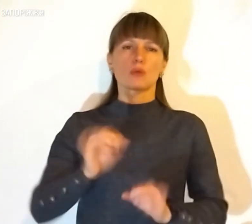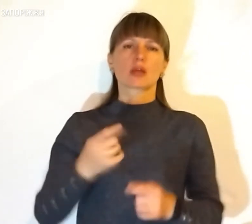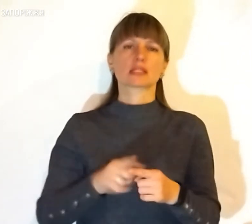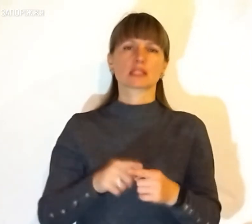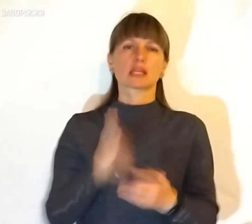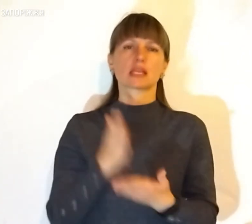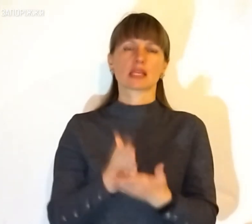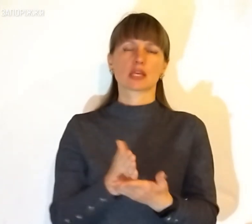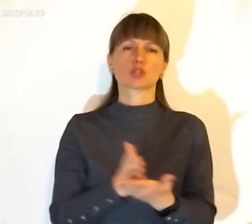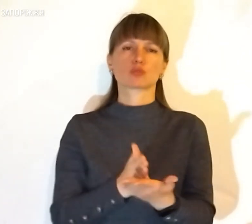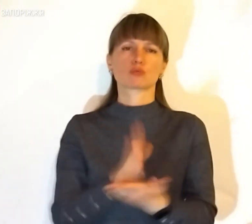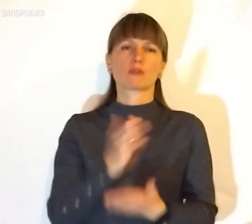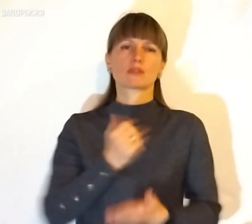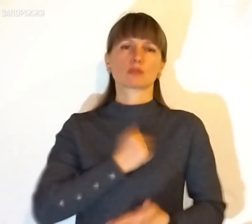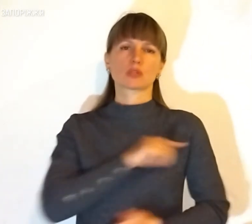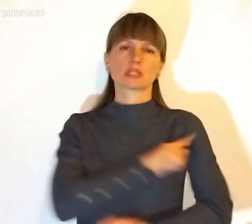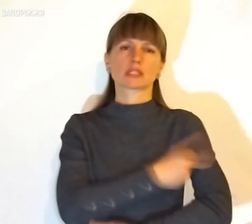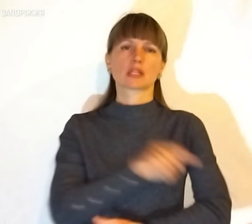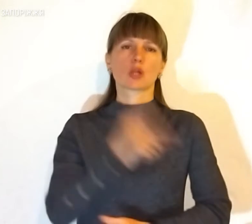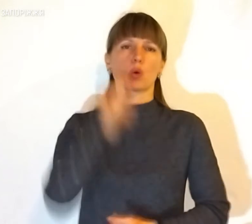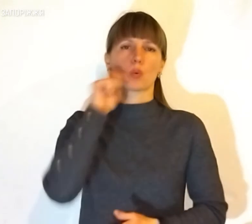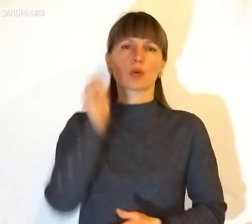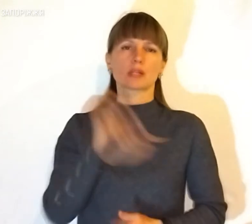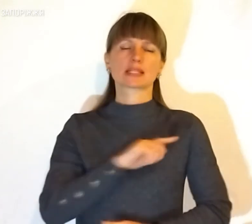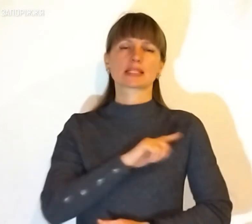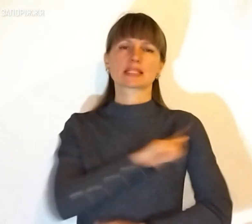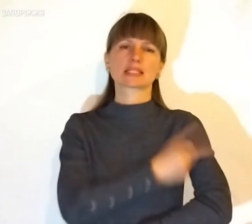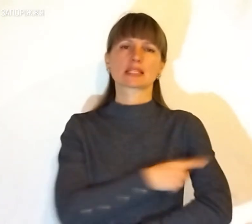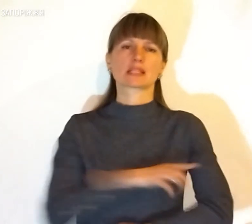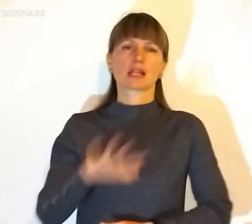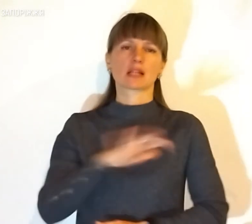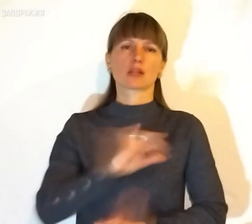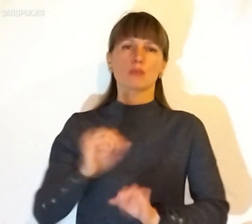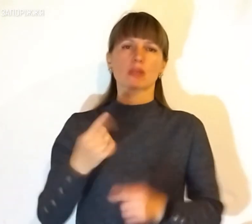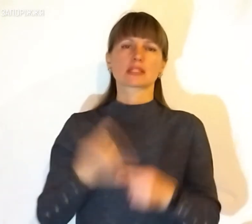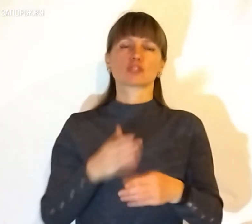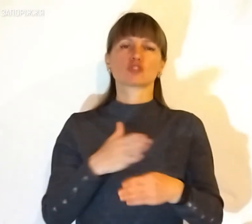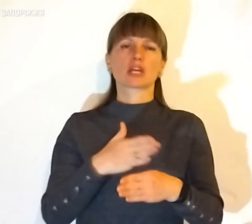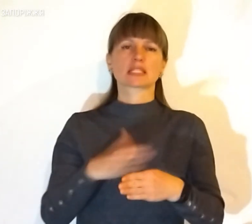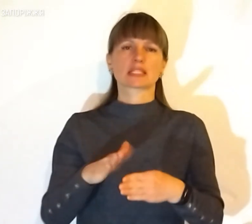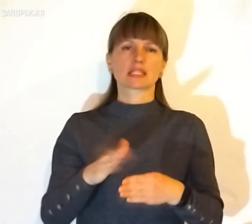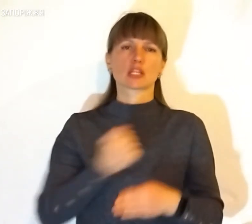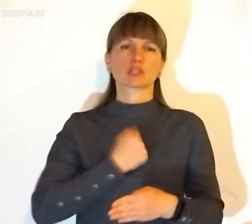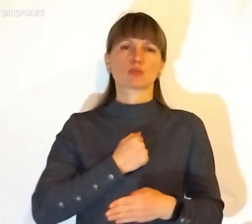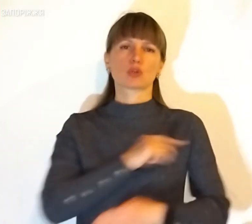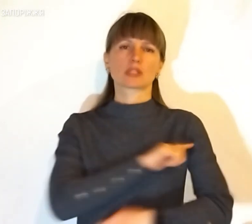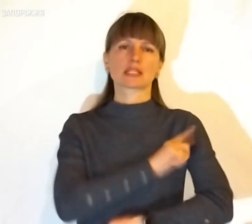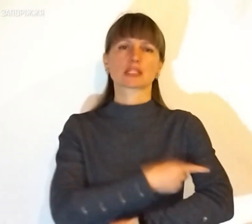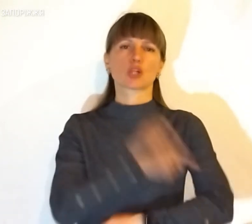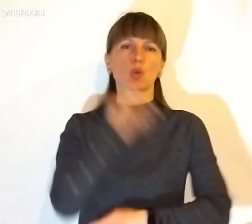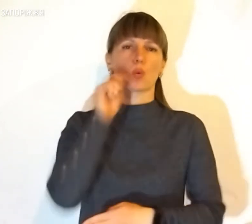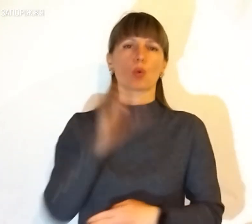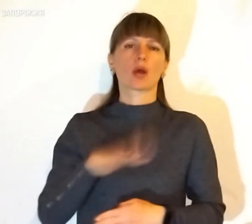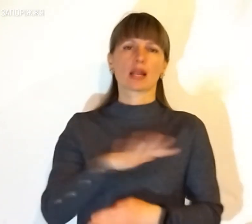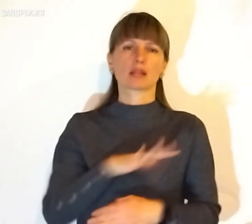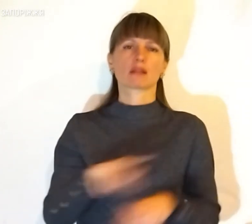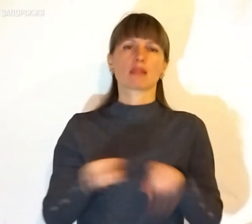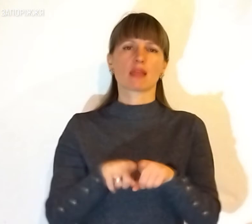служба Збройних сил України. Тому що Сили територіальної оборони – це частина Збройних сил України. Така ж, як